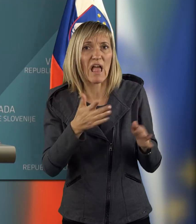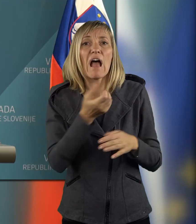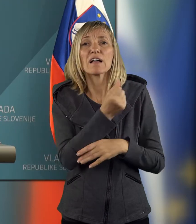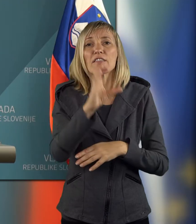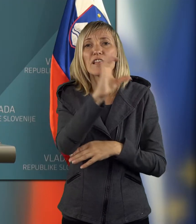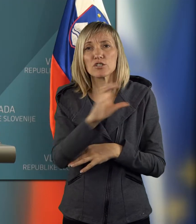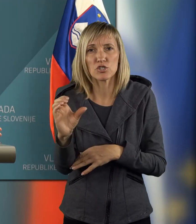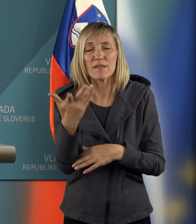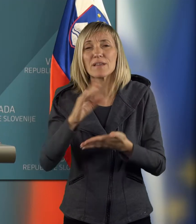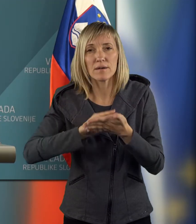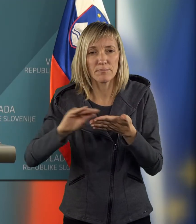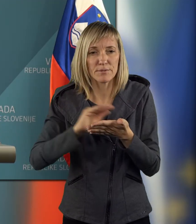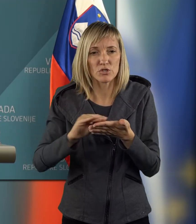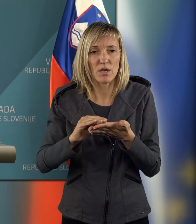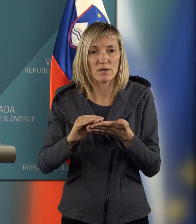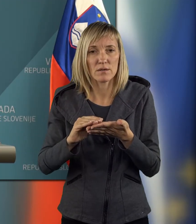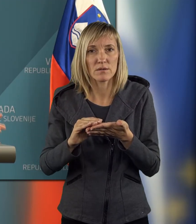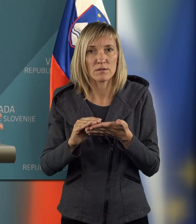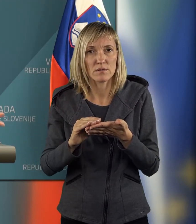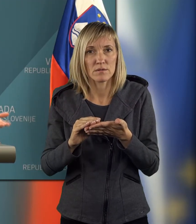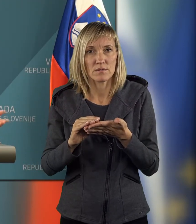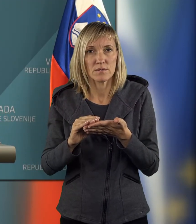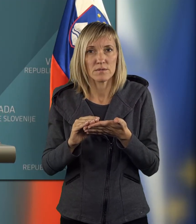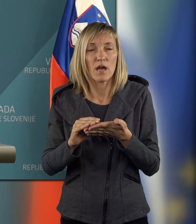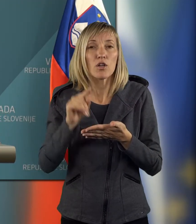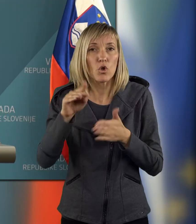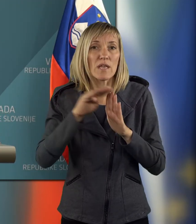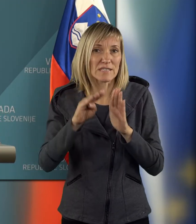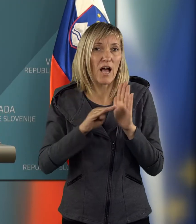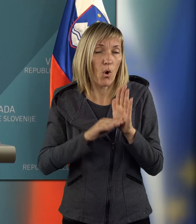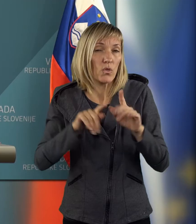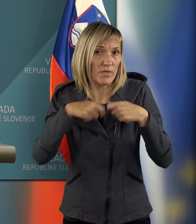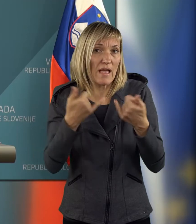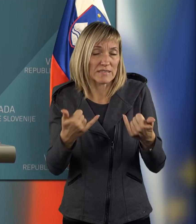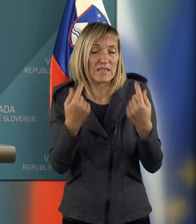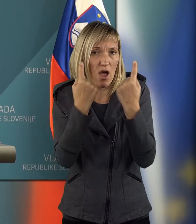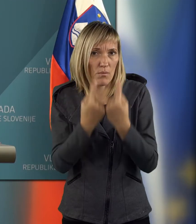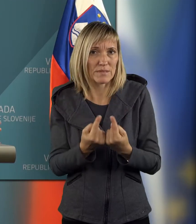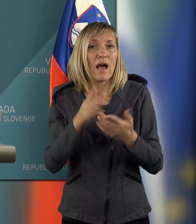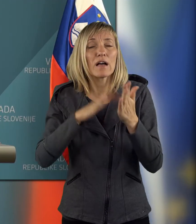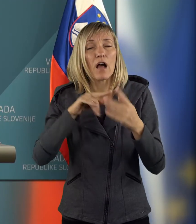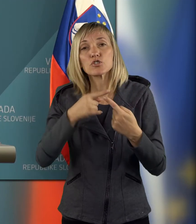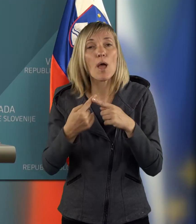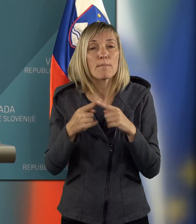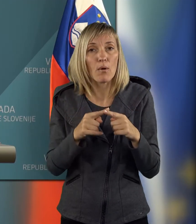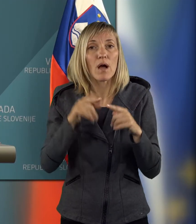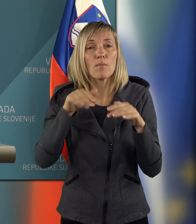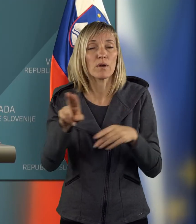člen, ker piše, pač tudi taka zakonodaja je, kakšne pogoje more